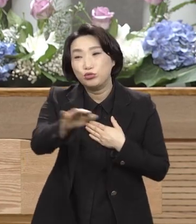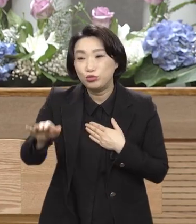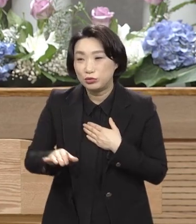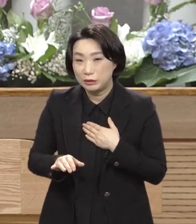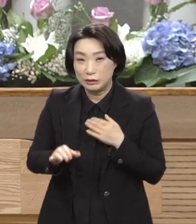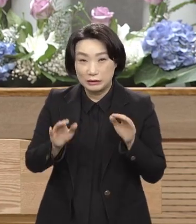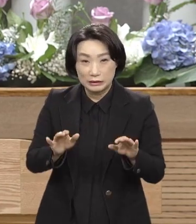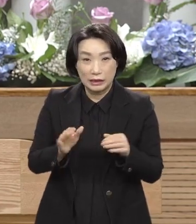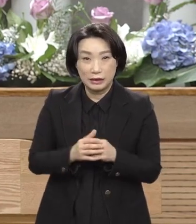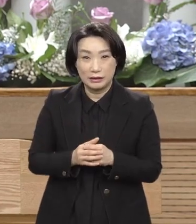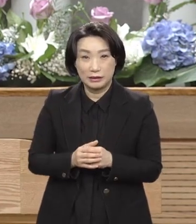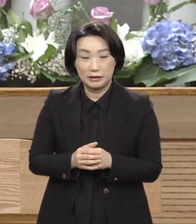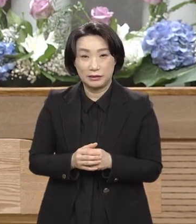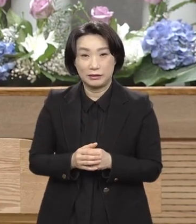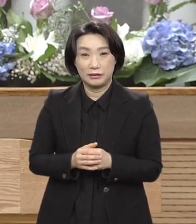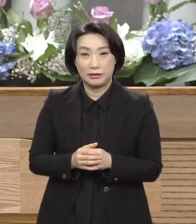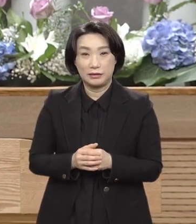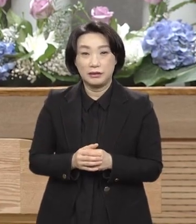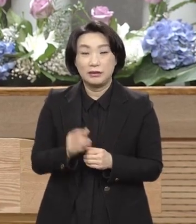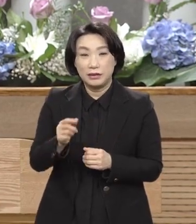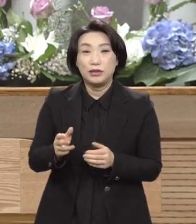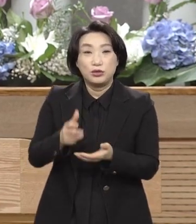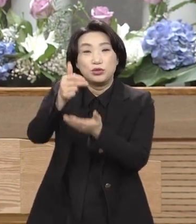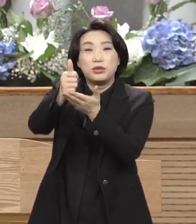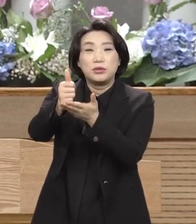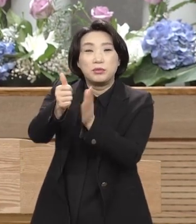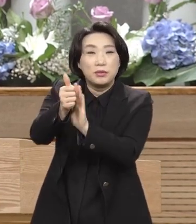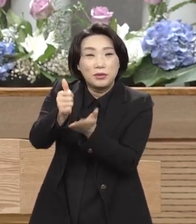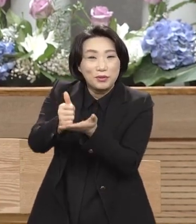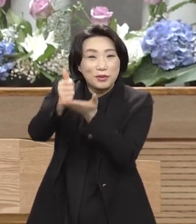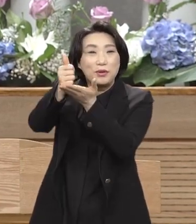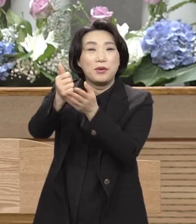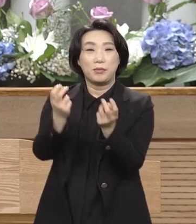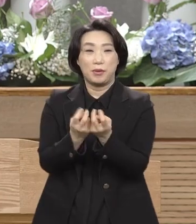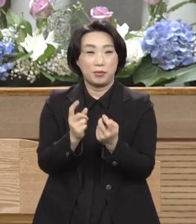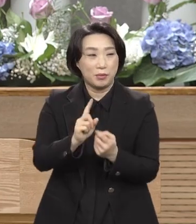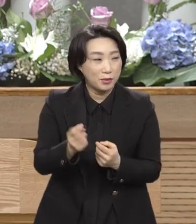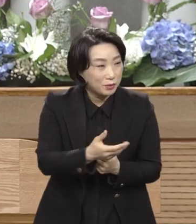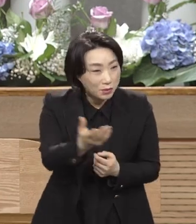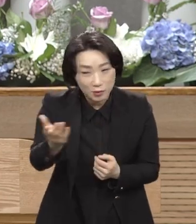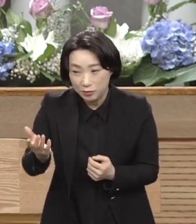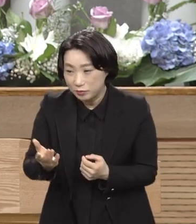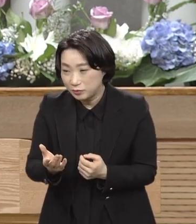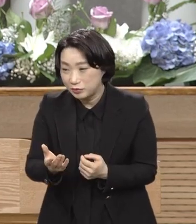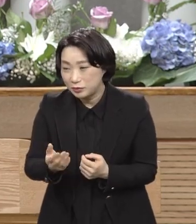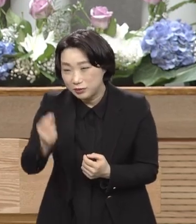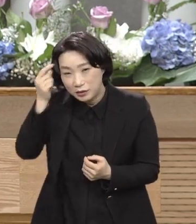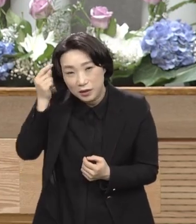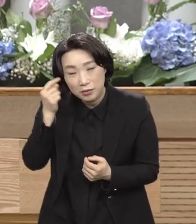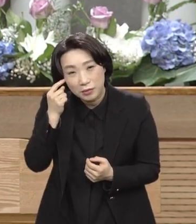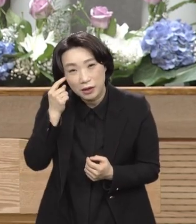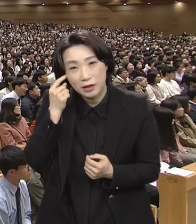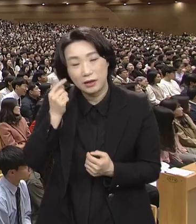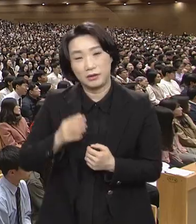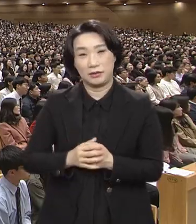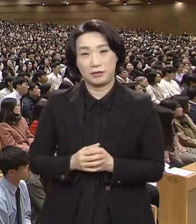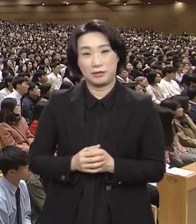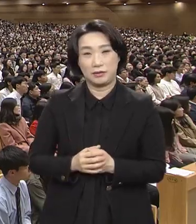이 주님을 어떻게 대할 것이냐 그 말이요 사랑하는